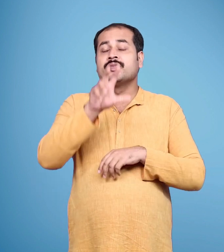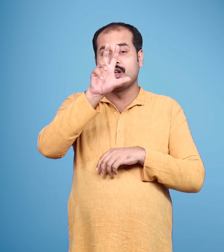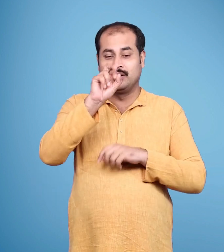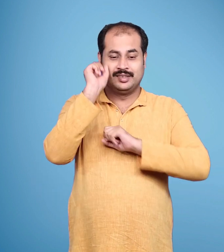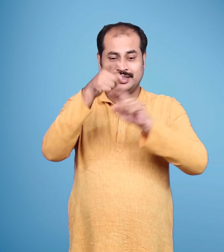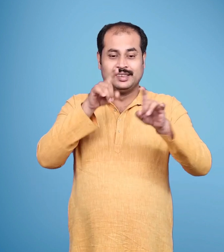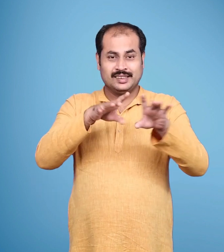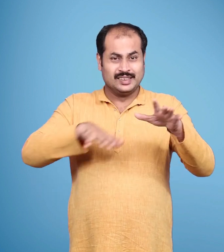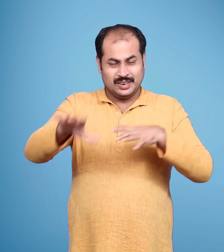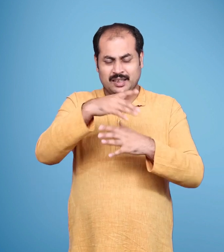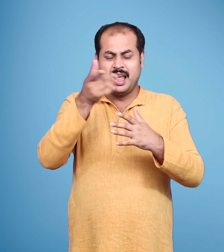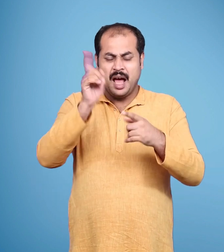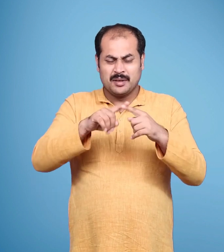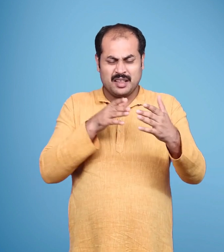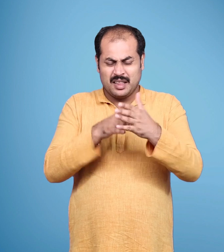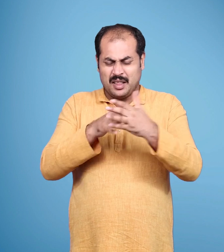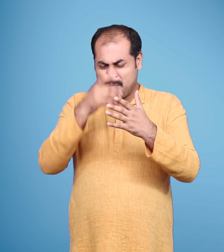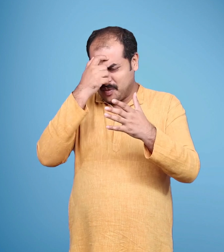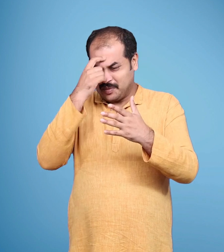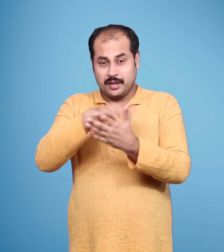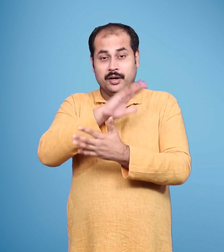आयोध्या का निश्कंटक राज्य अब तुम्हारा है